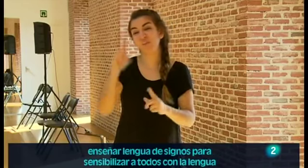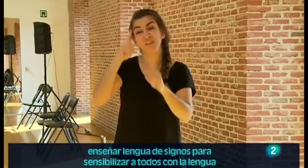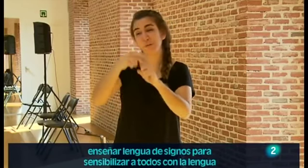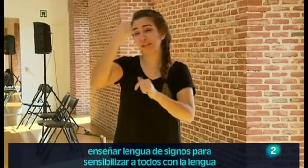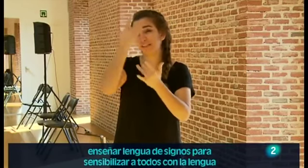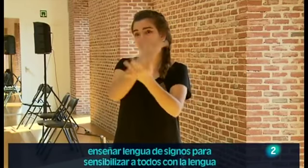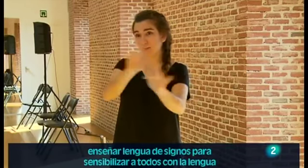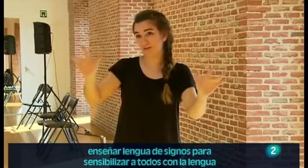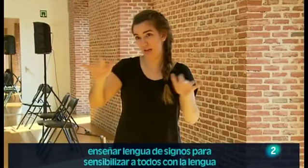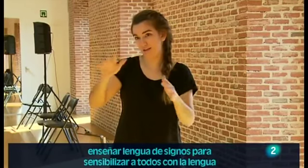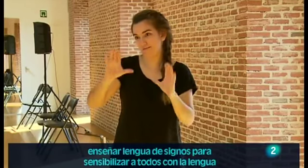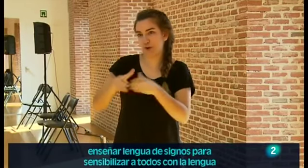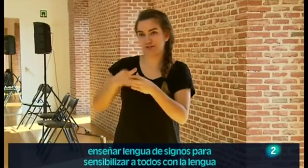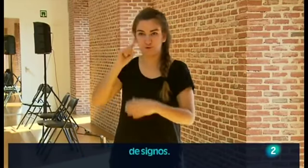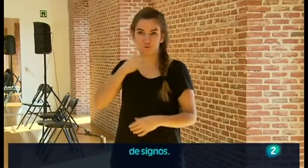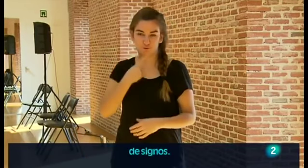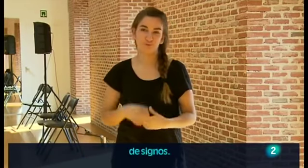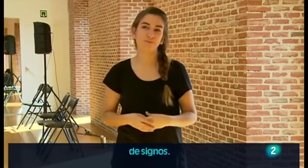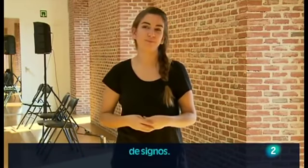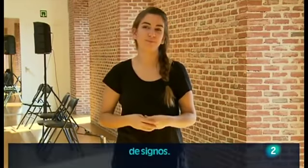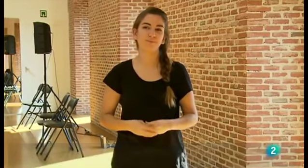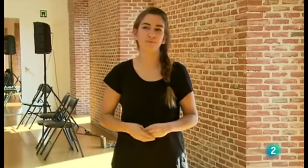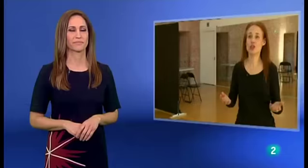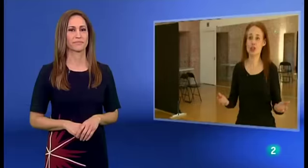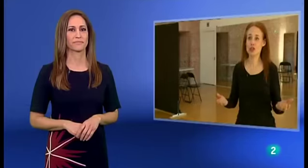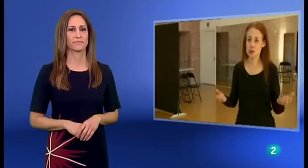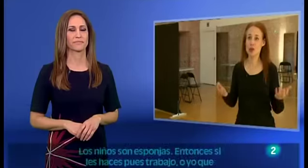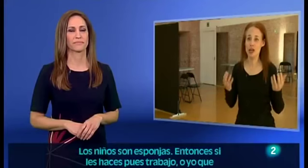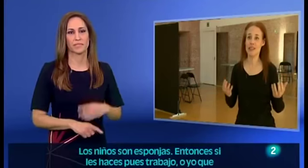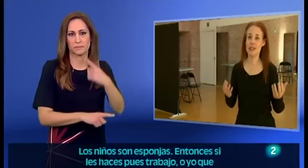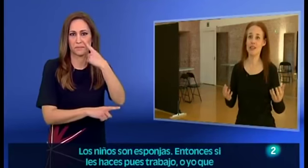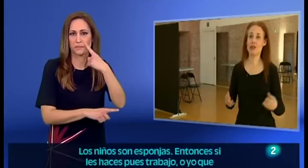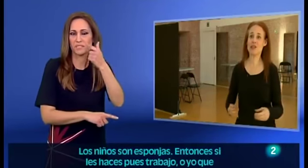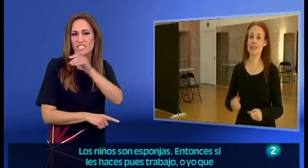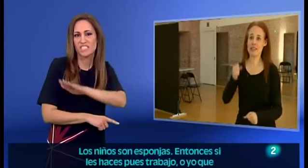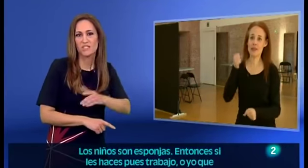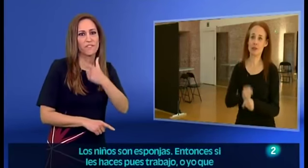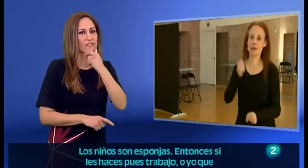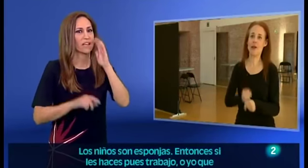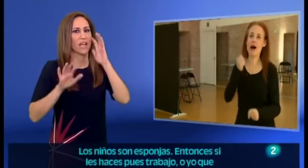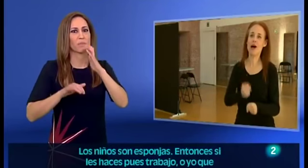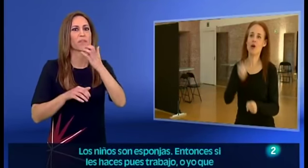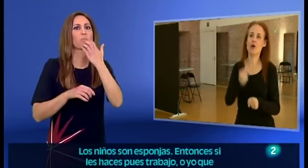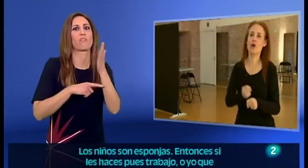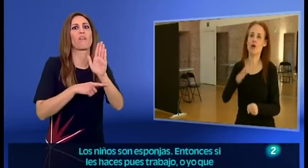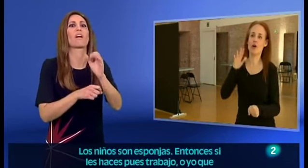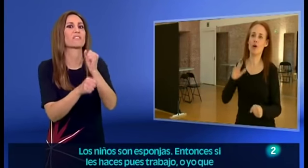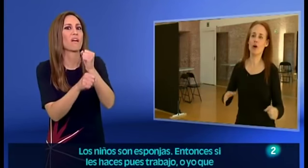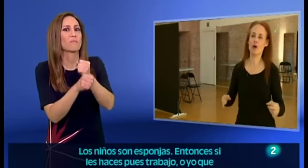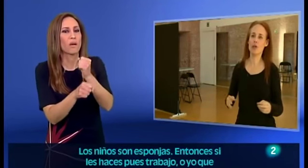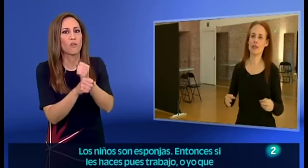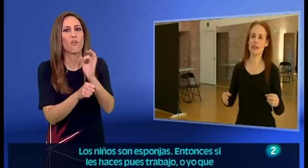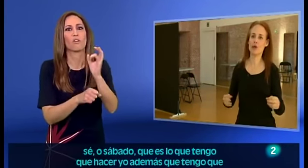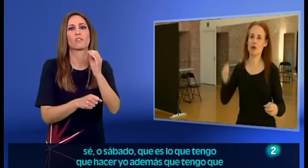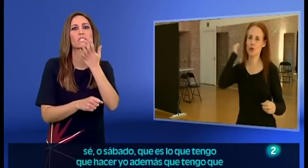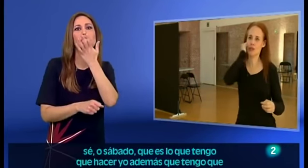signos para sensibilizar a todos con la lengua de signos. Los niños son esponjas. Entonces si les haces trabajo o